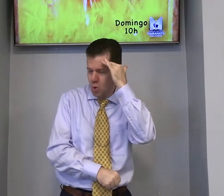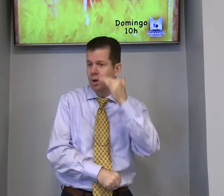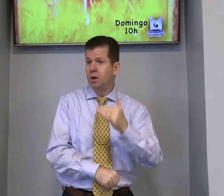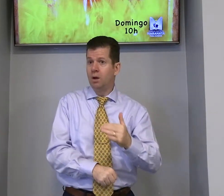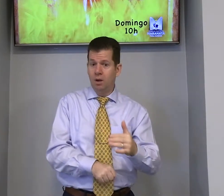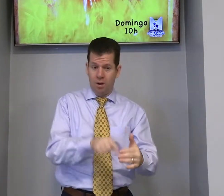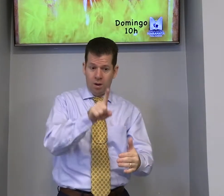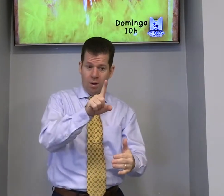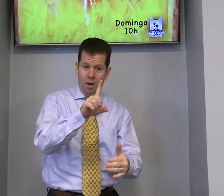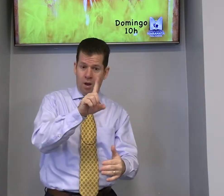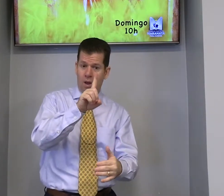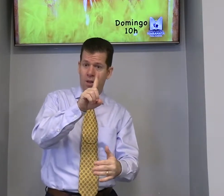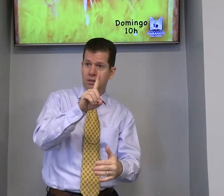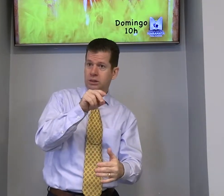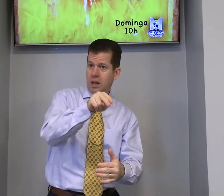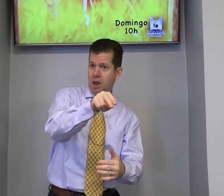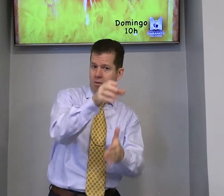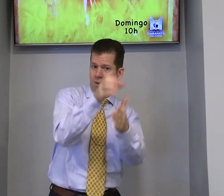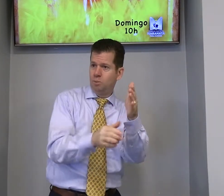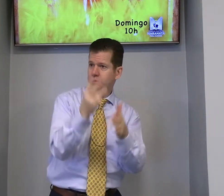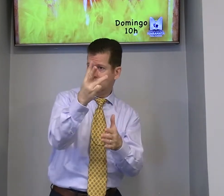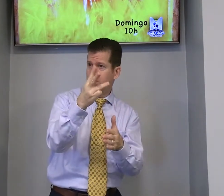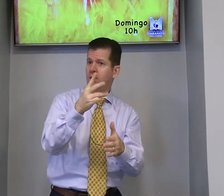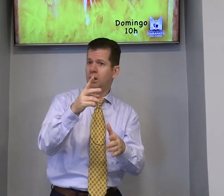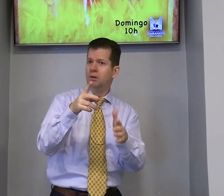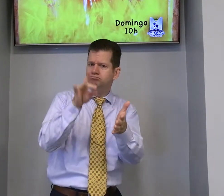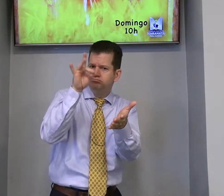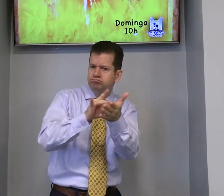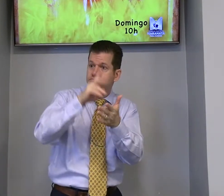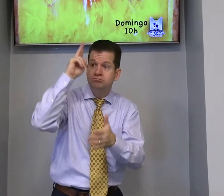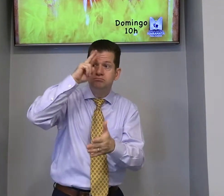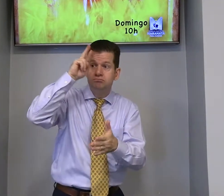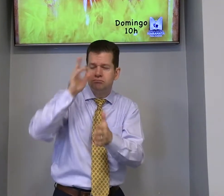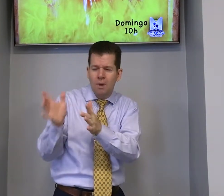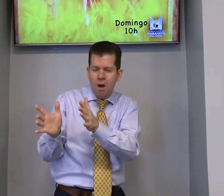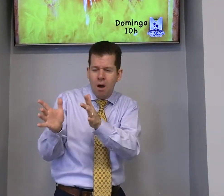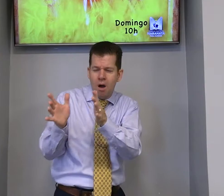aguentar firme os problemas. capítulo 3,